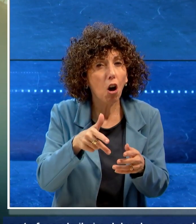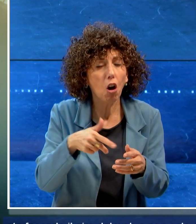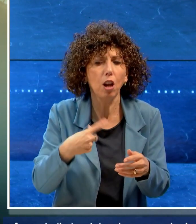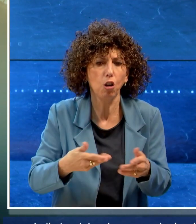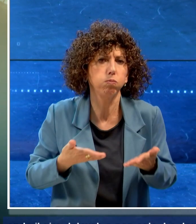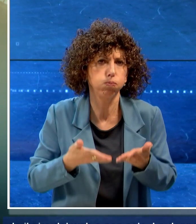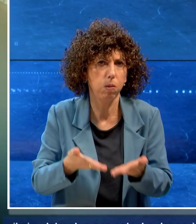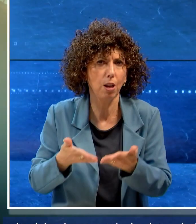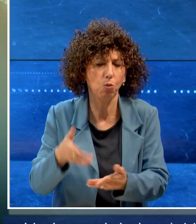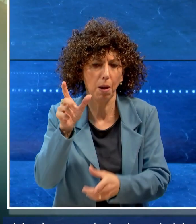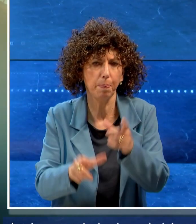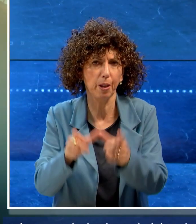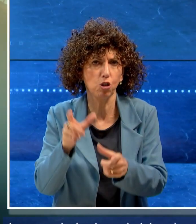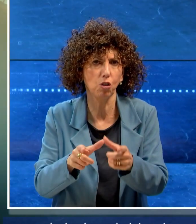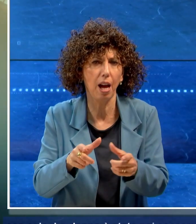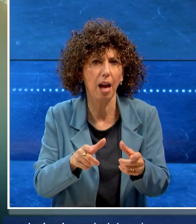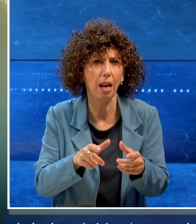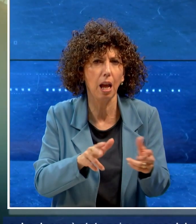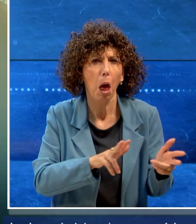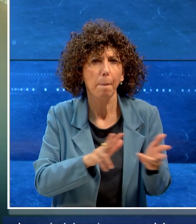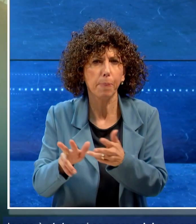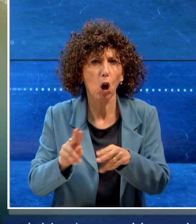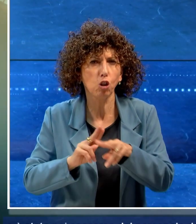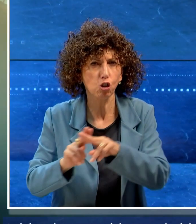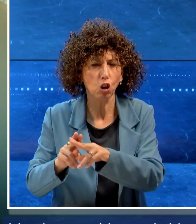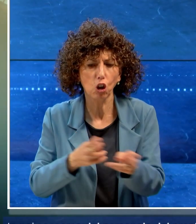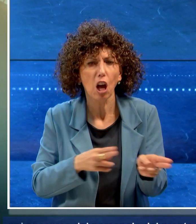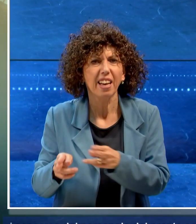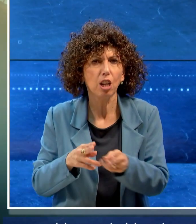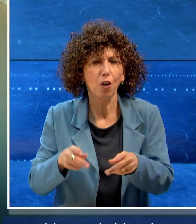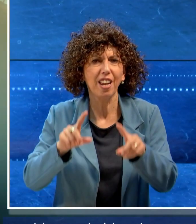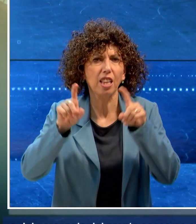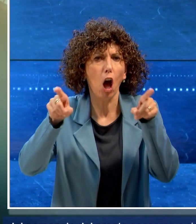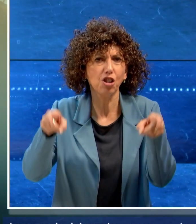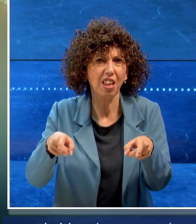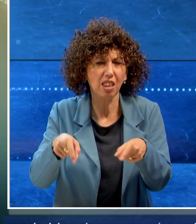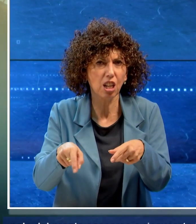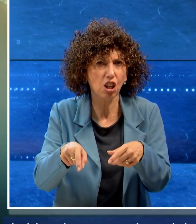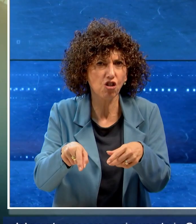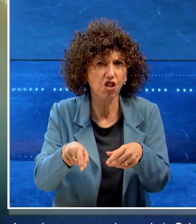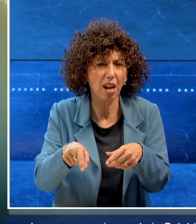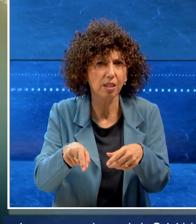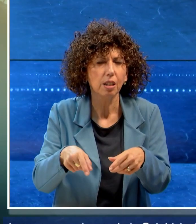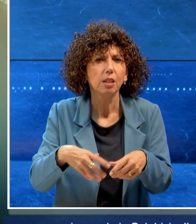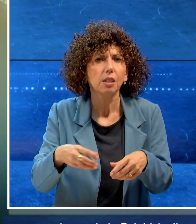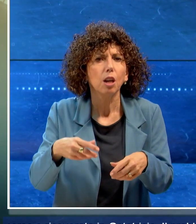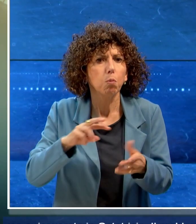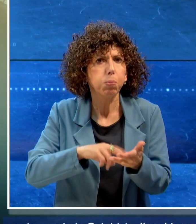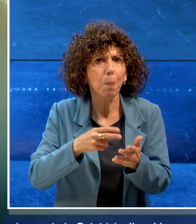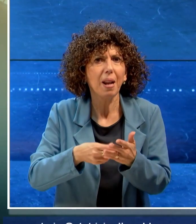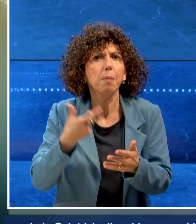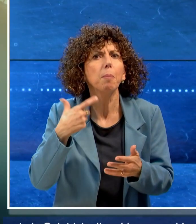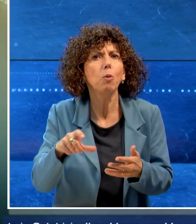poi soccorsa dal personale del pronto soccorso e ricoverata in ostetricia. Il problema sarebbe